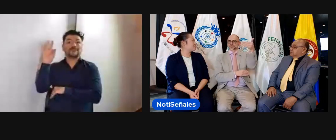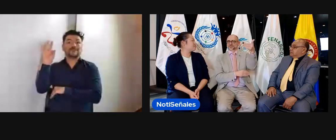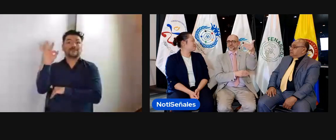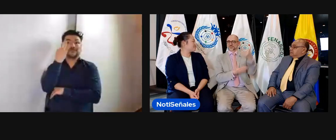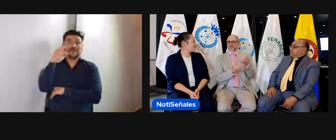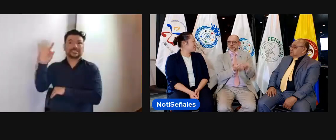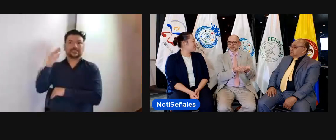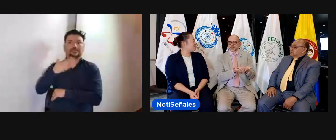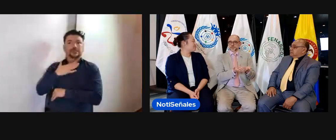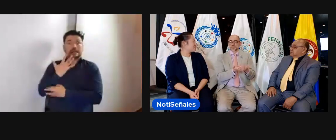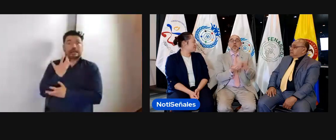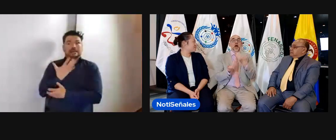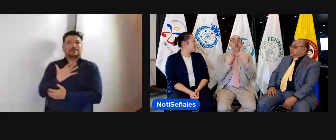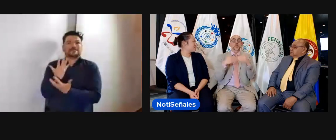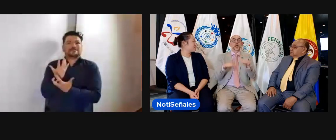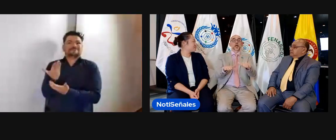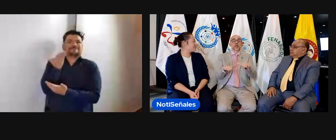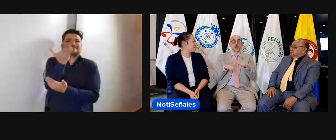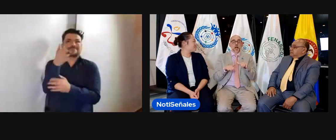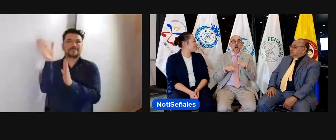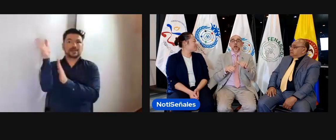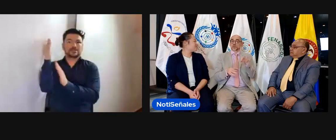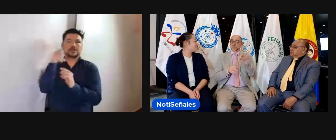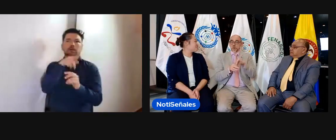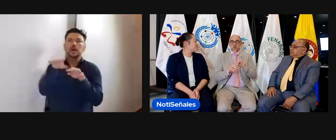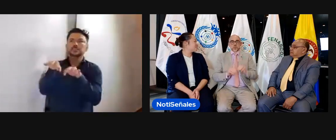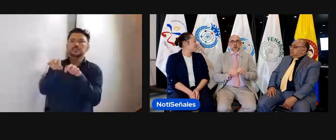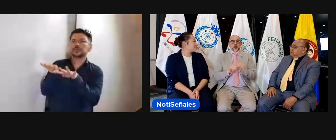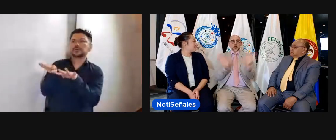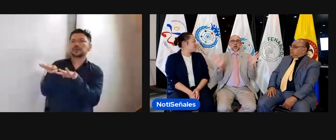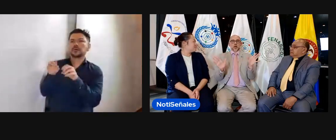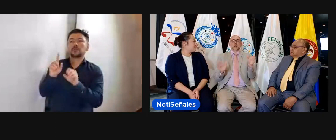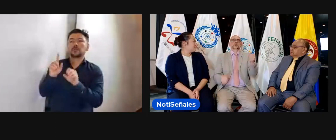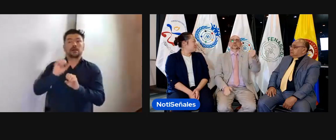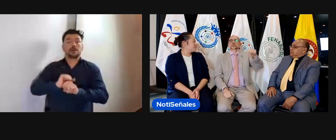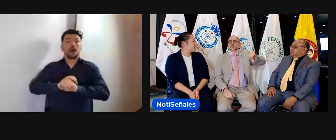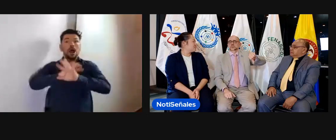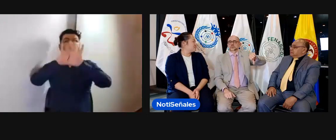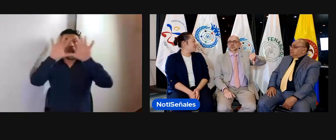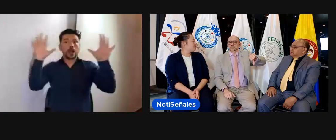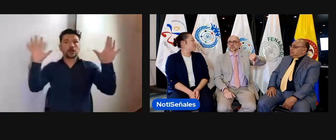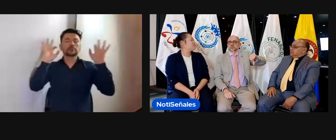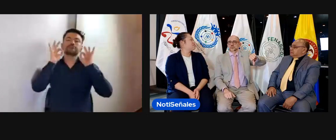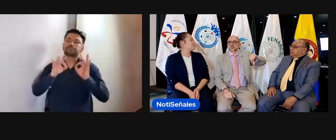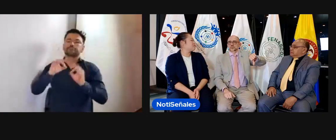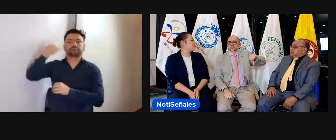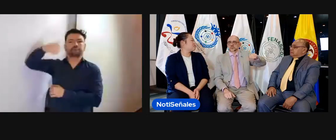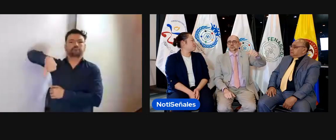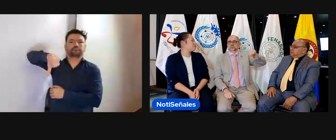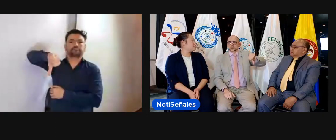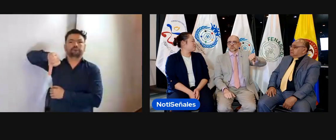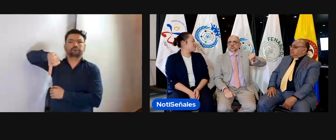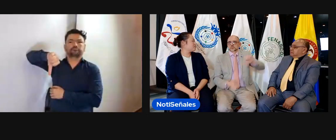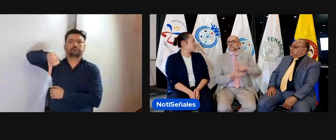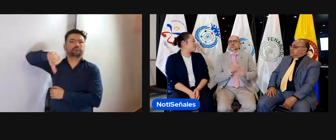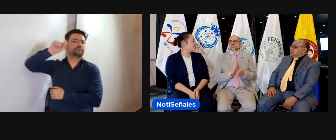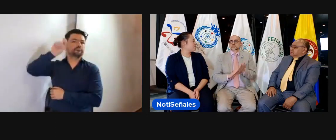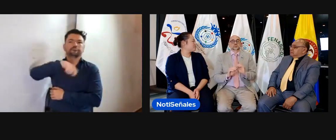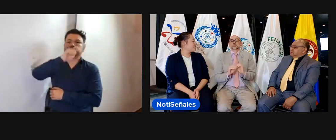de la comunidad sorda, de la persona sorda. Y se propuso allí en Francia y en ese momento, pues, se abrió el espacio para la